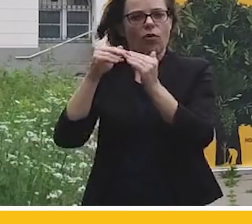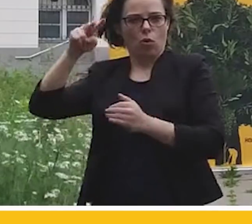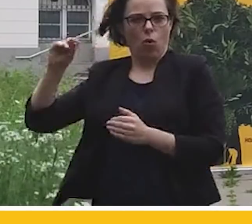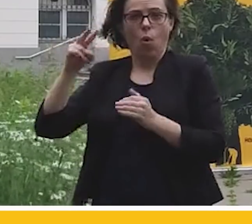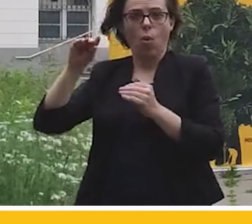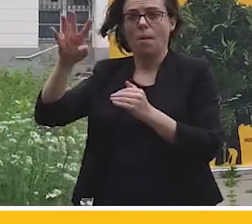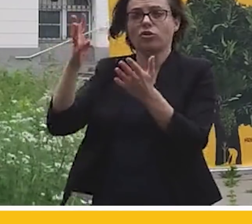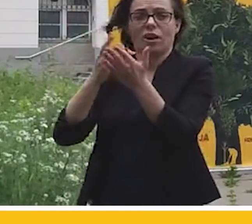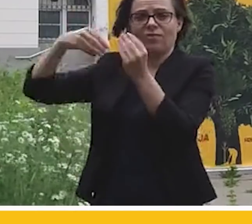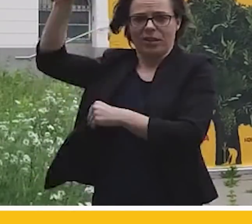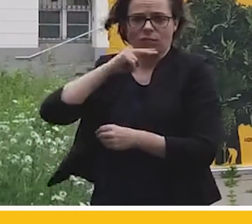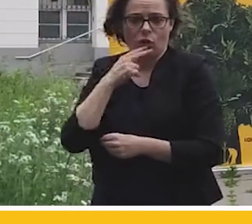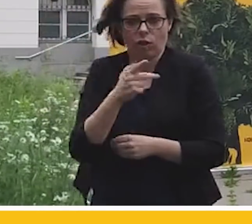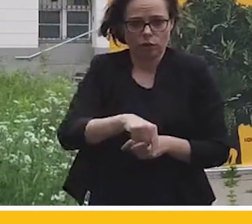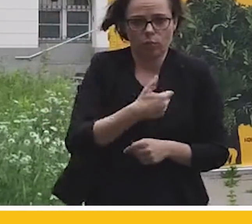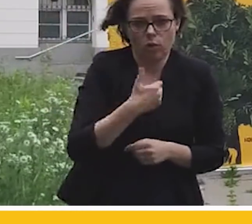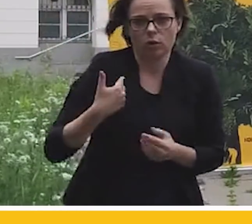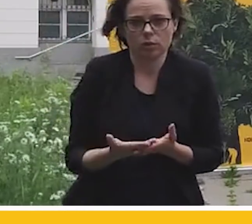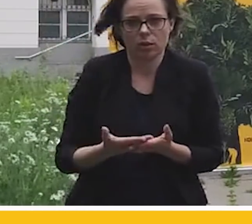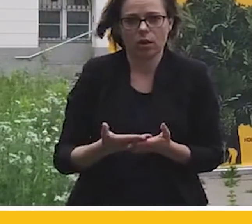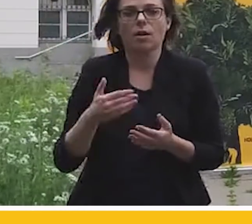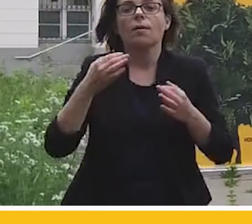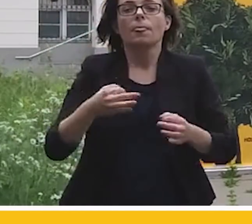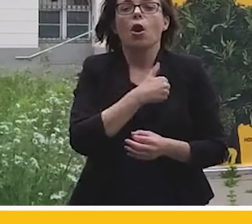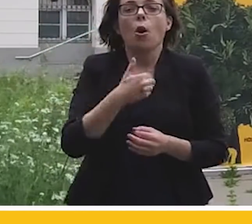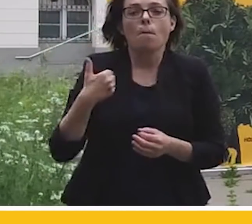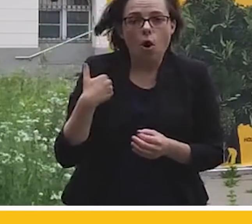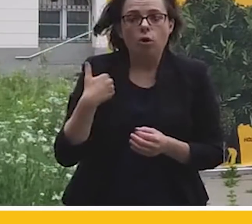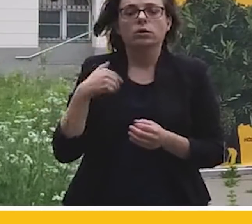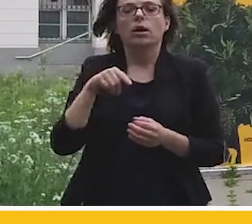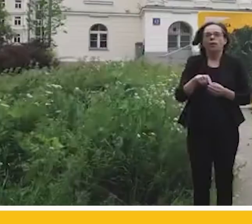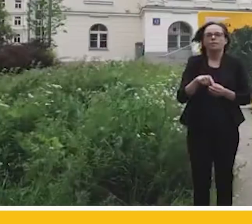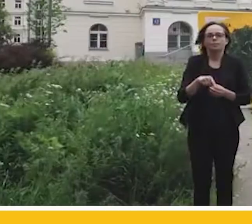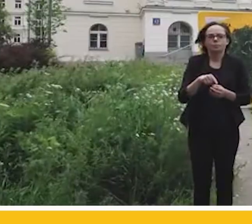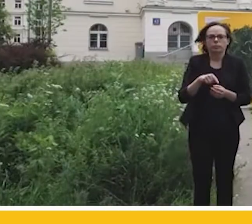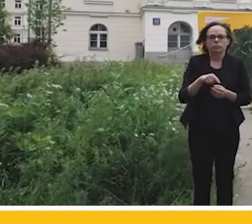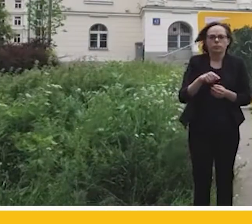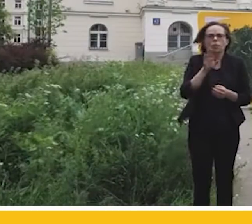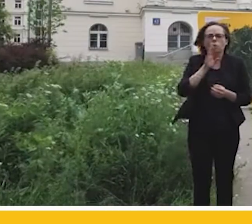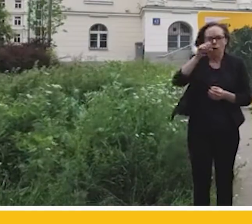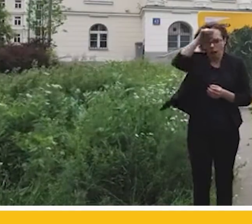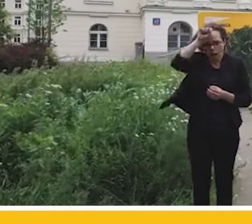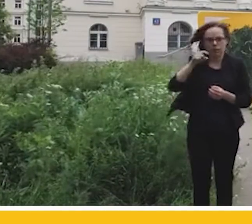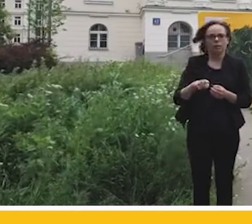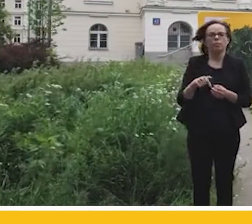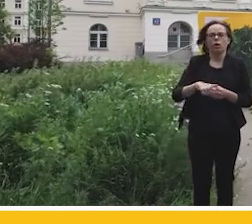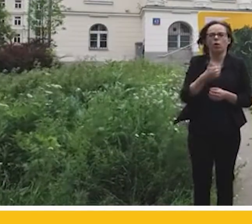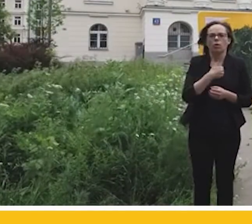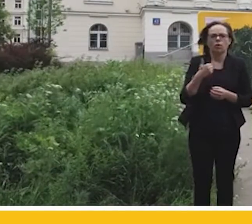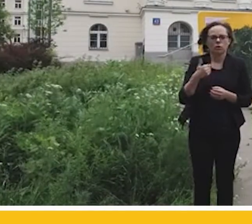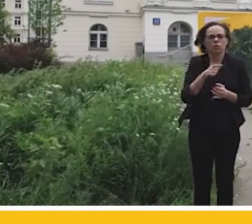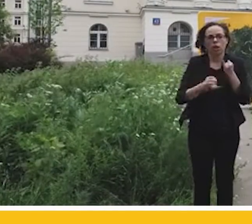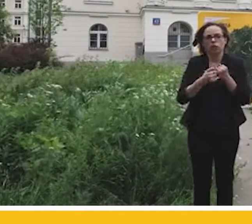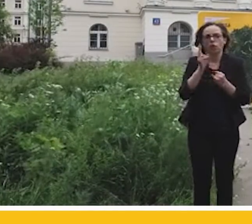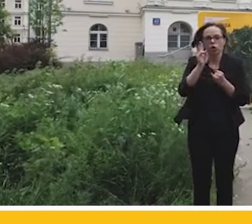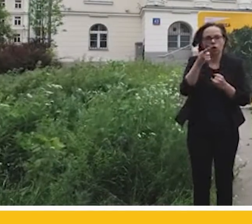Mamy warunki hydrologiczne Egiptu i one będą pogarszały się z roku na rok. Ale jeżeli do kogoś nie trafia ta historia o odpowiedzialności